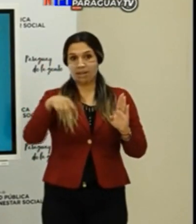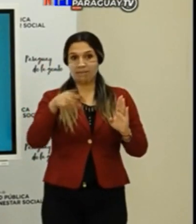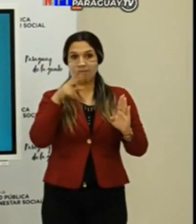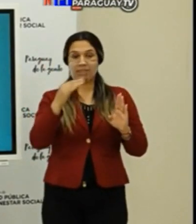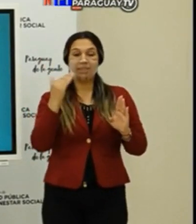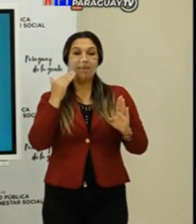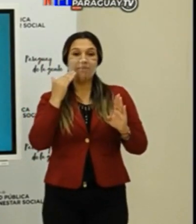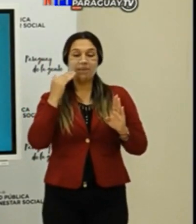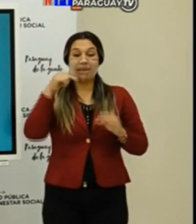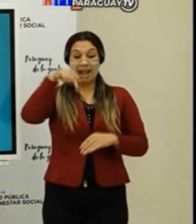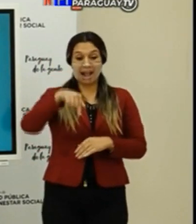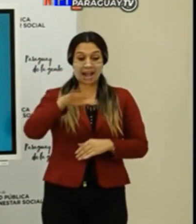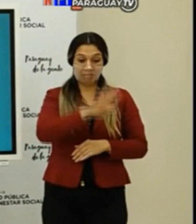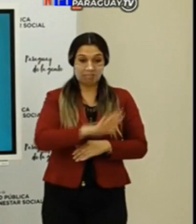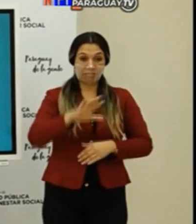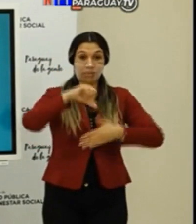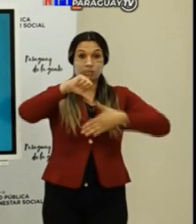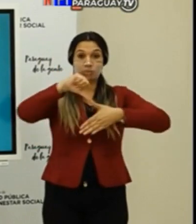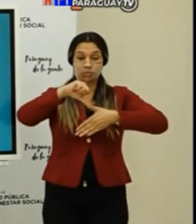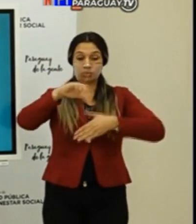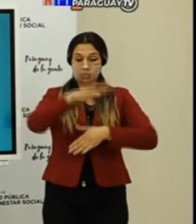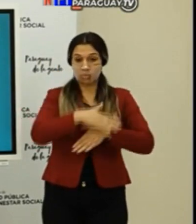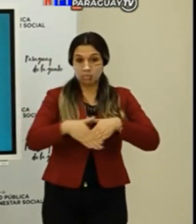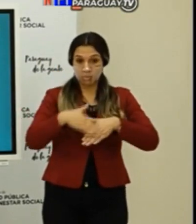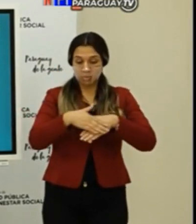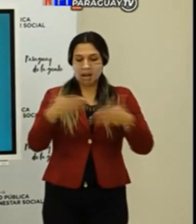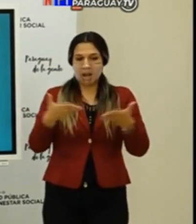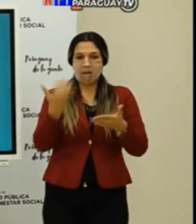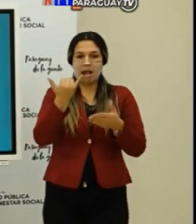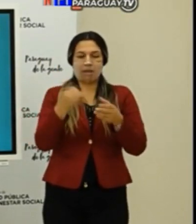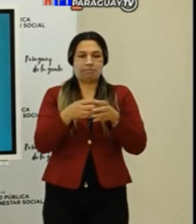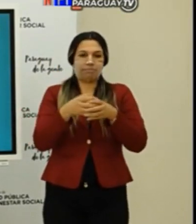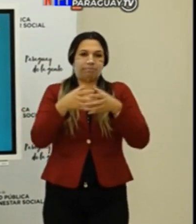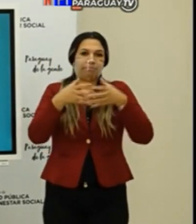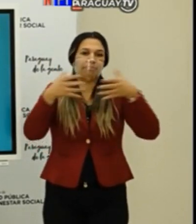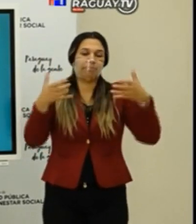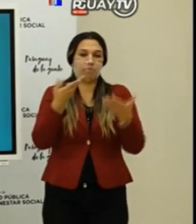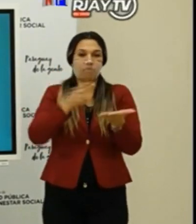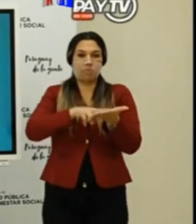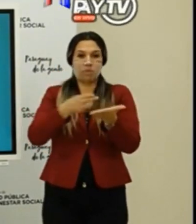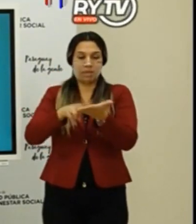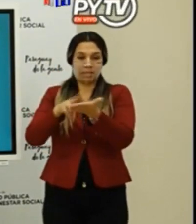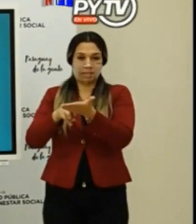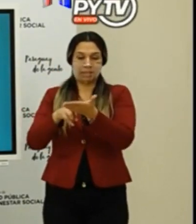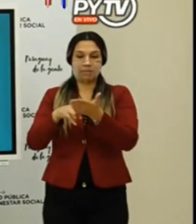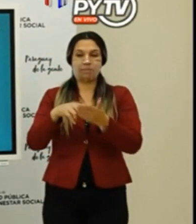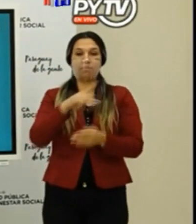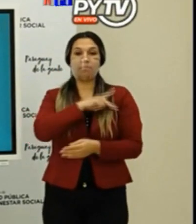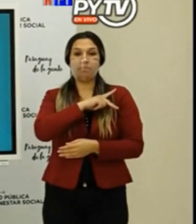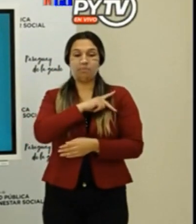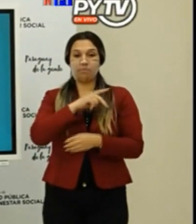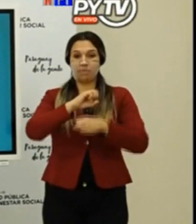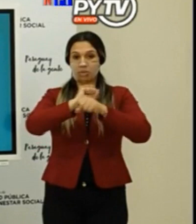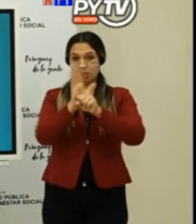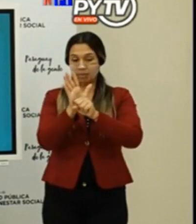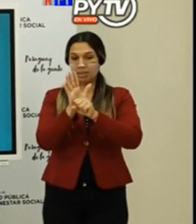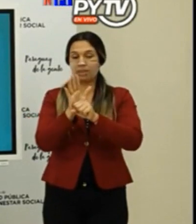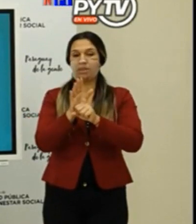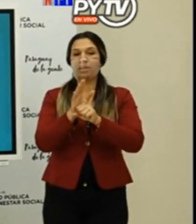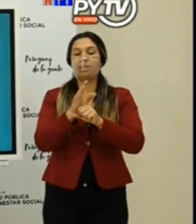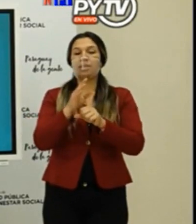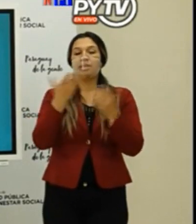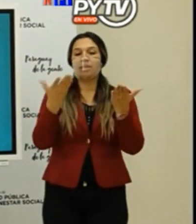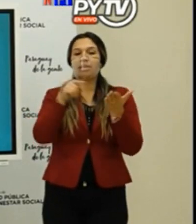países, por lo menos acá del cono sur, están presentando un aumento de la mortalidad por 100.000 habitantes. Esto es una tasa. Entonces,